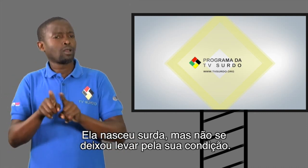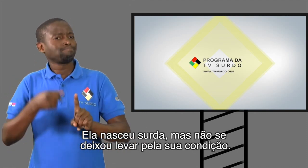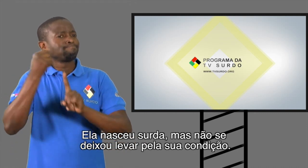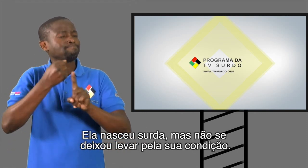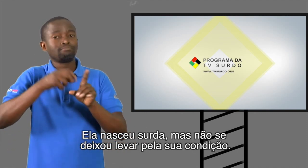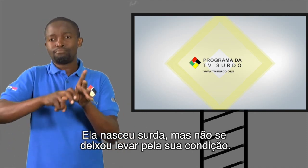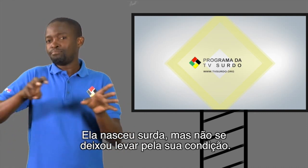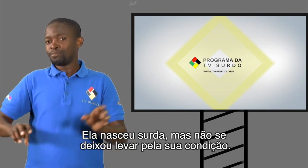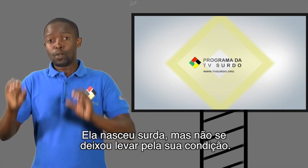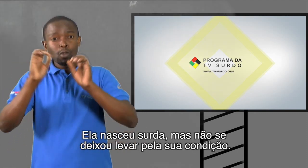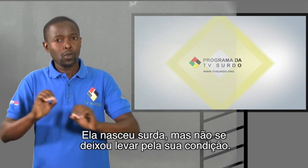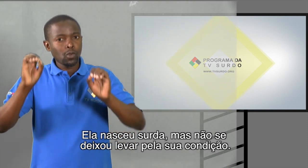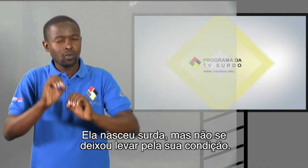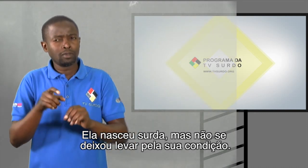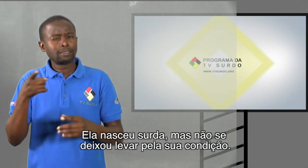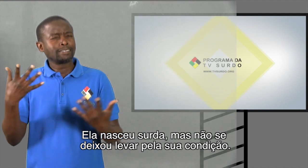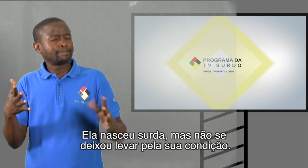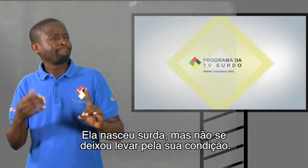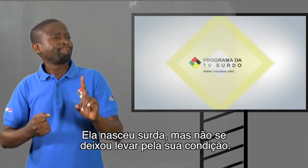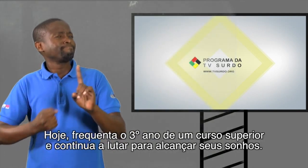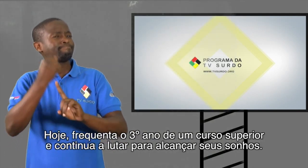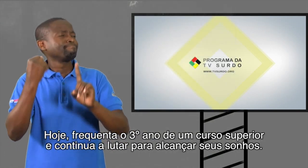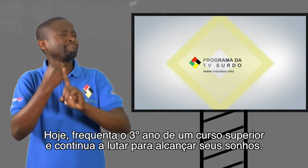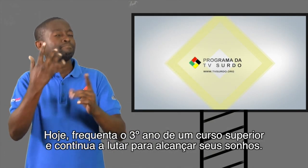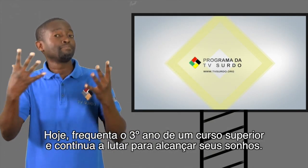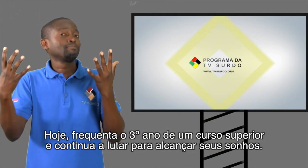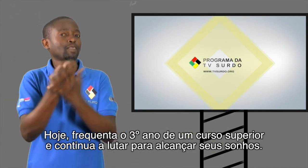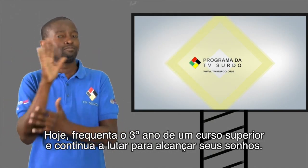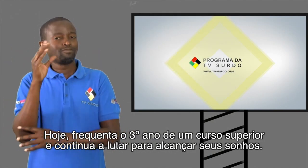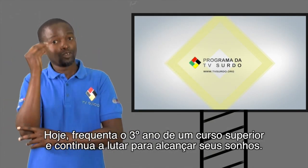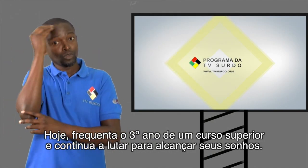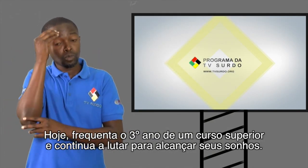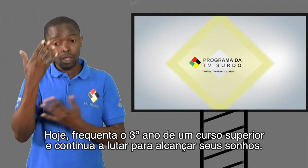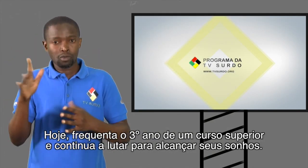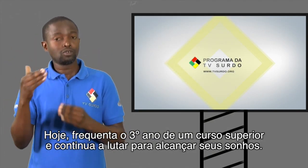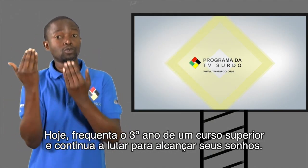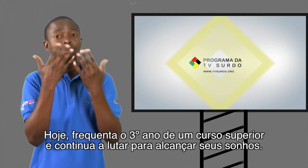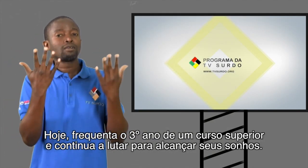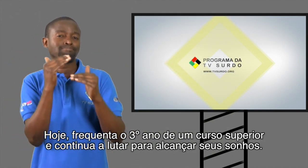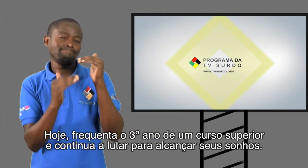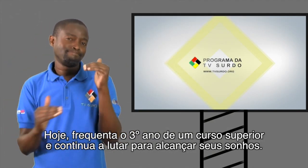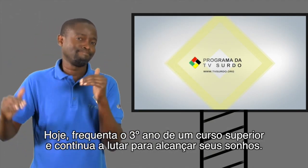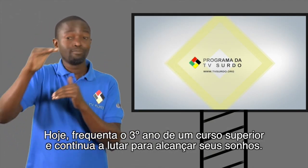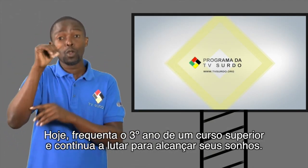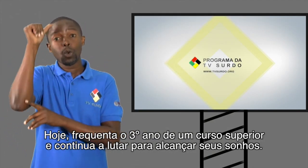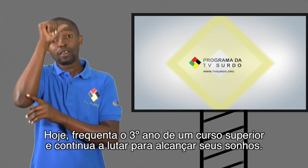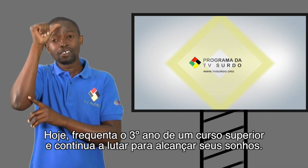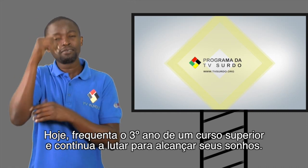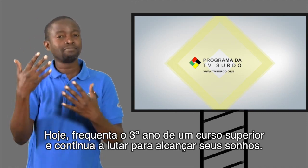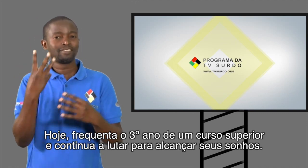mas não se deixou levar pela sua condição. Hoje, frequenta o terceiro ano de um curso superior